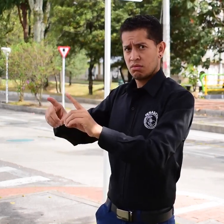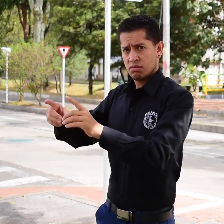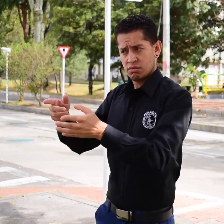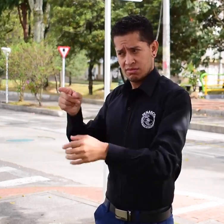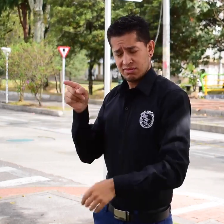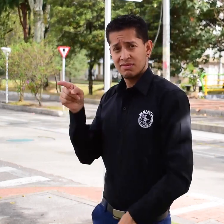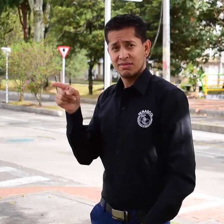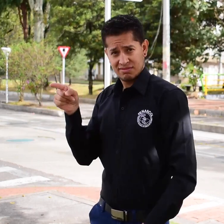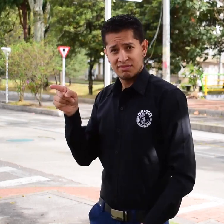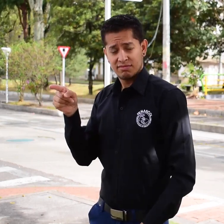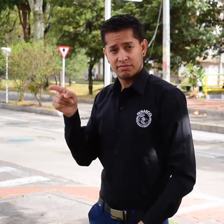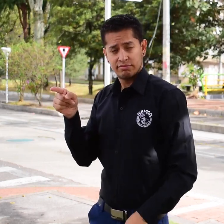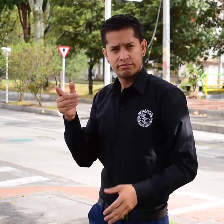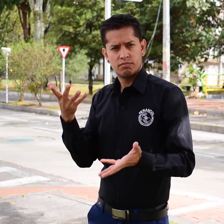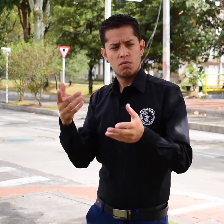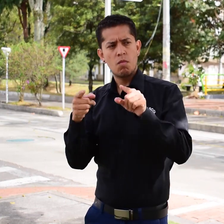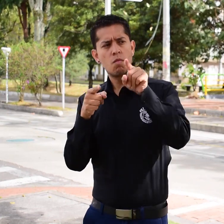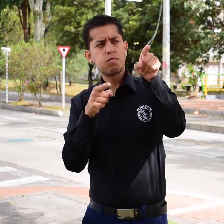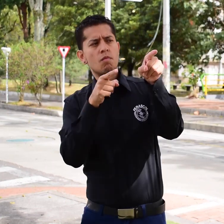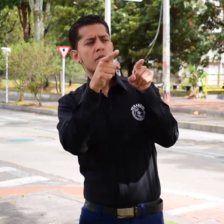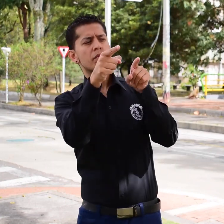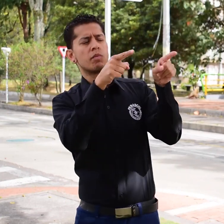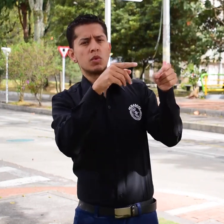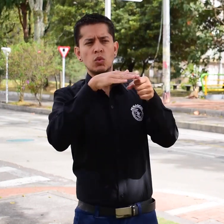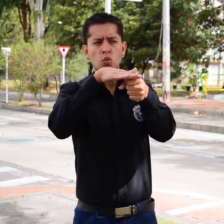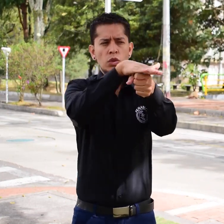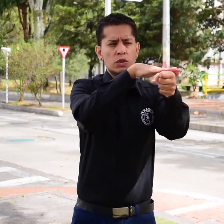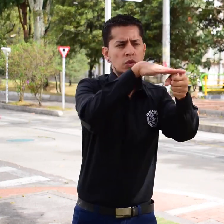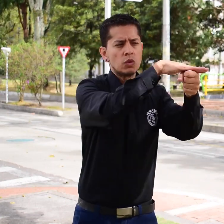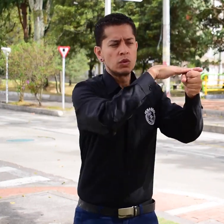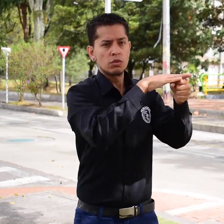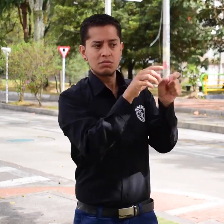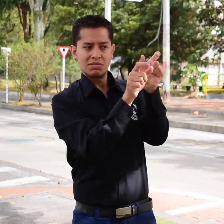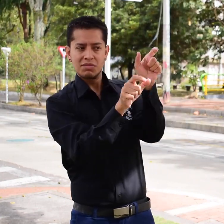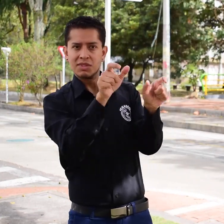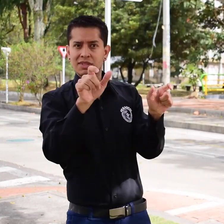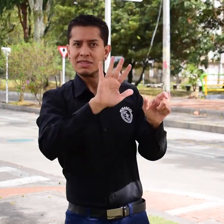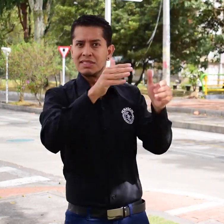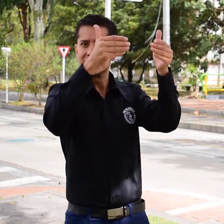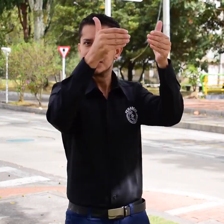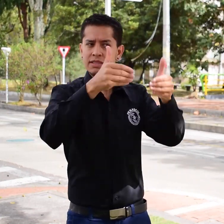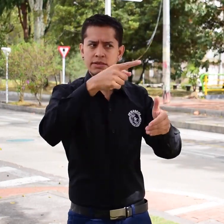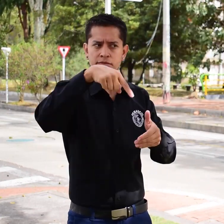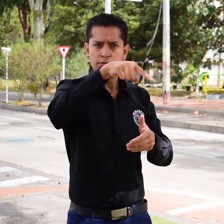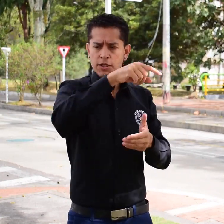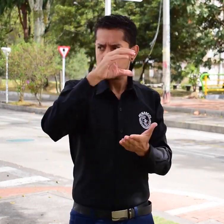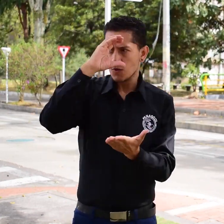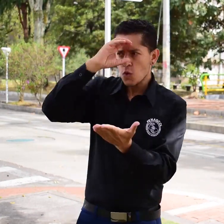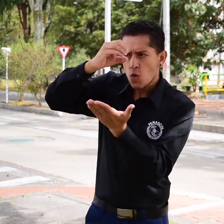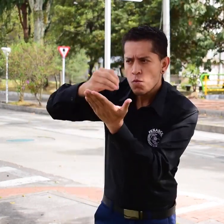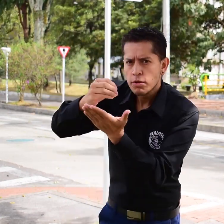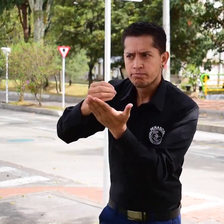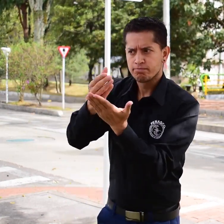sin embargo la situación de las personas con discapacidad sus propuestas y participación donde queda